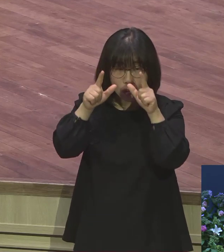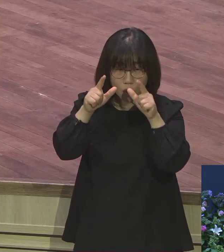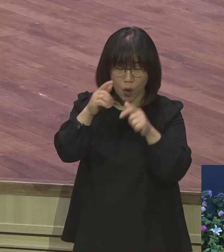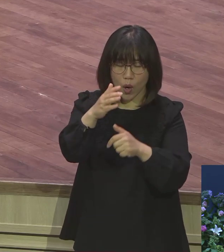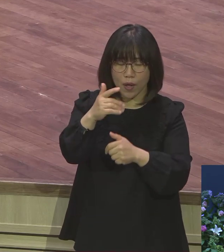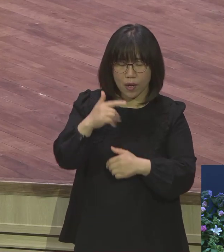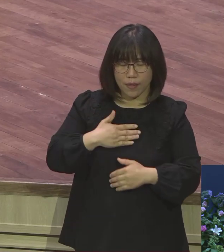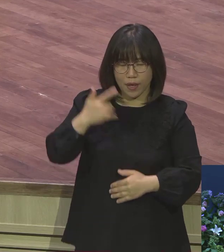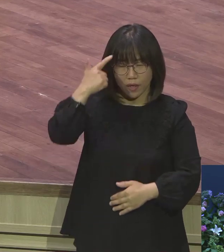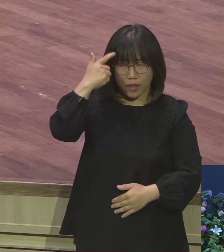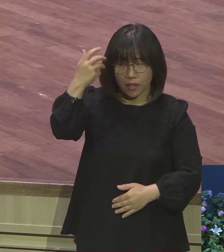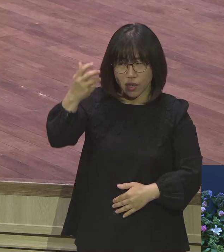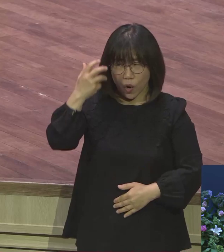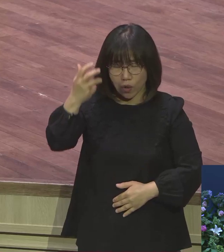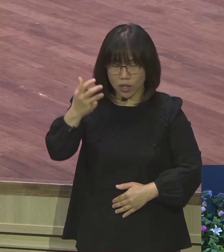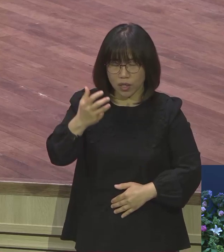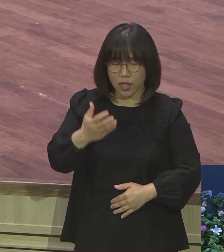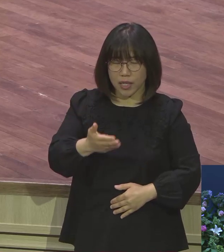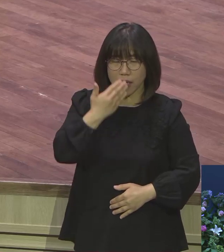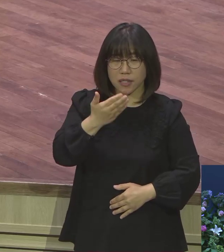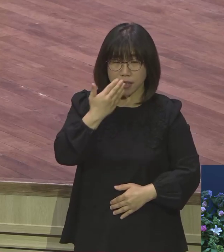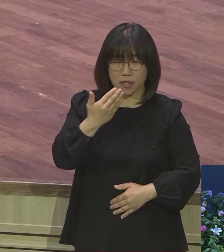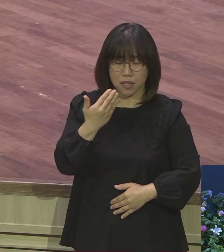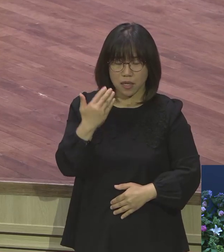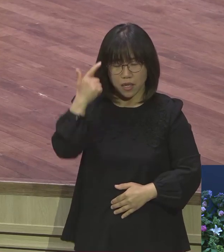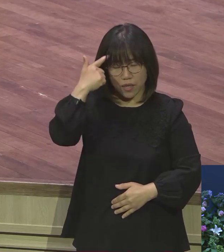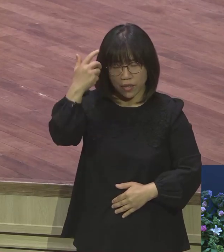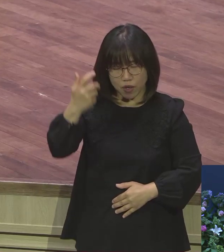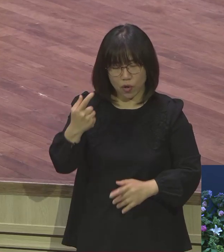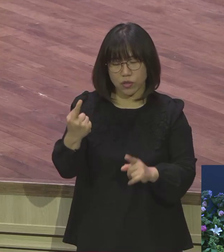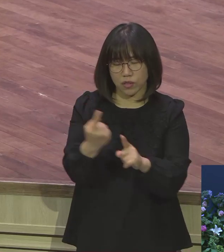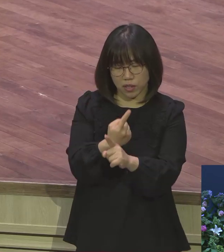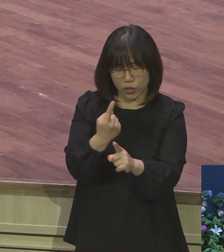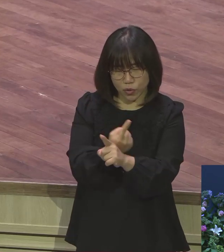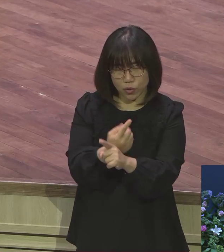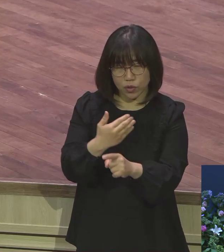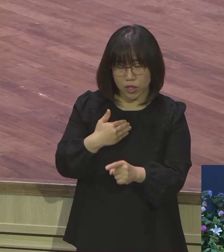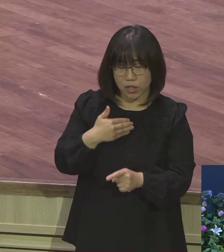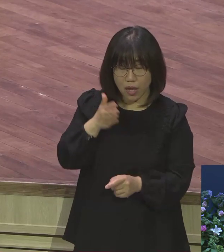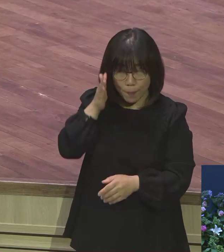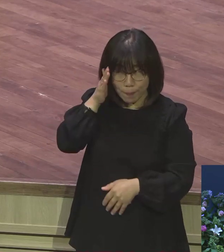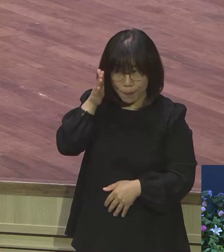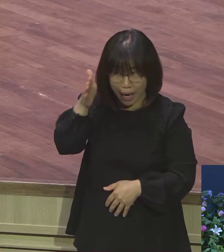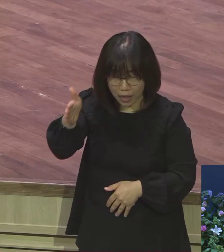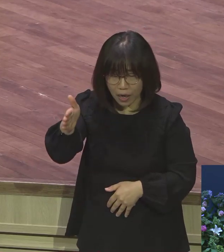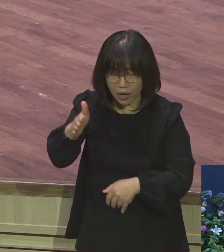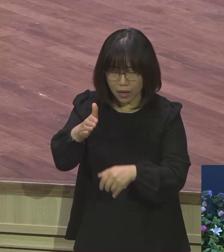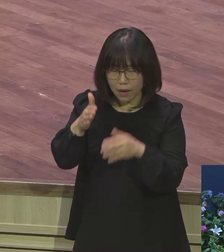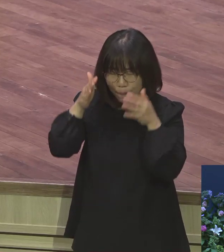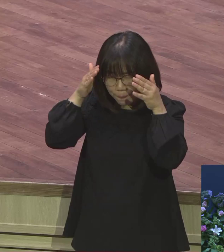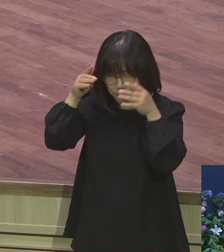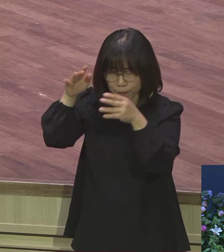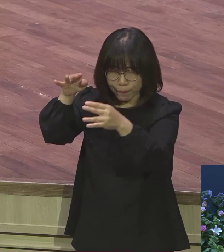겁니다 내 영혼이 치유받는 것입니다 하나님께 방향을 바로 잡는 것입니다 그래서 예배시간을 기다리는 것입니다